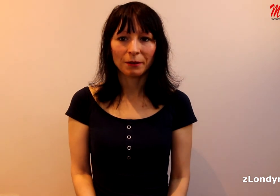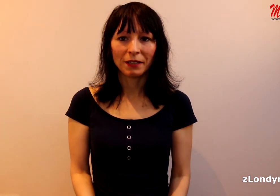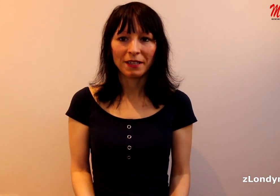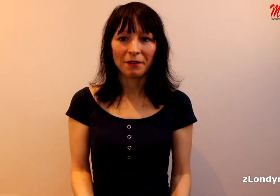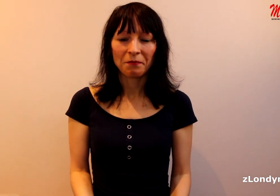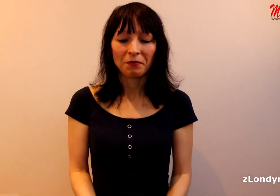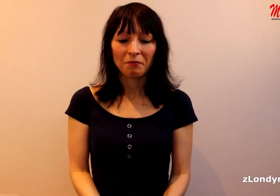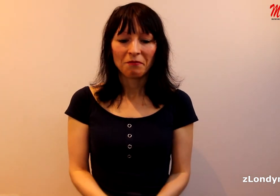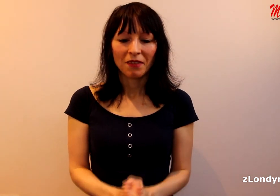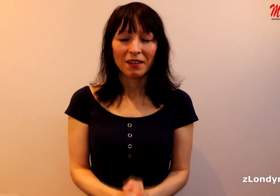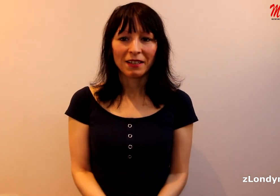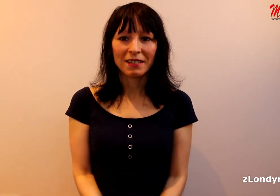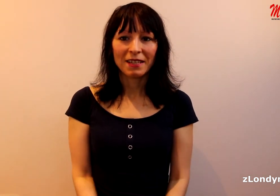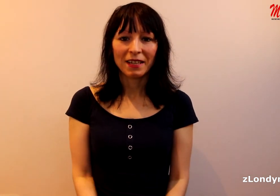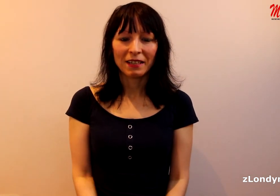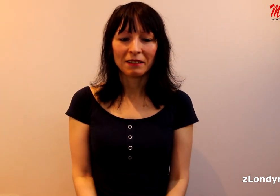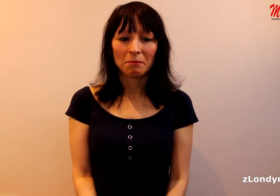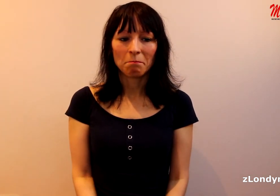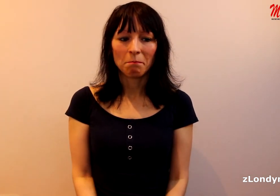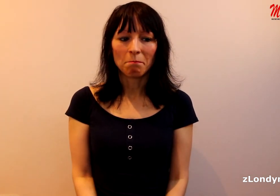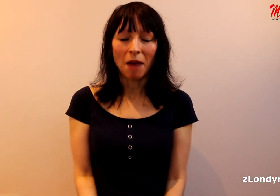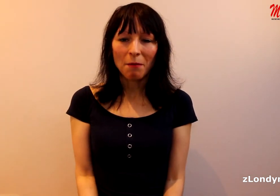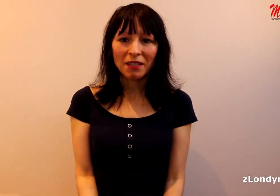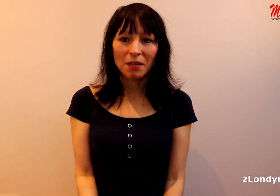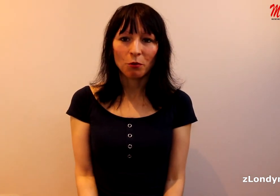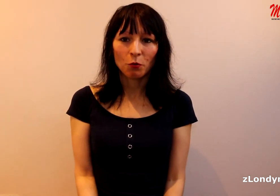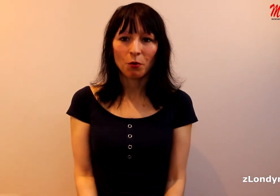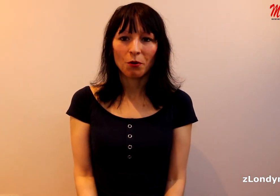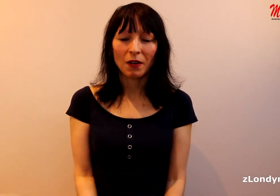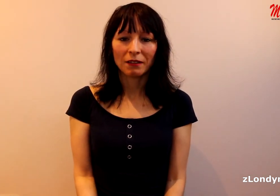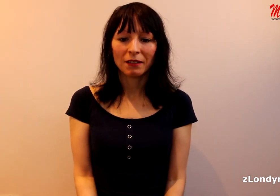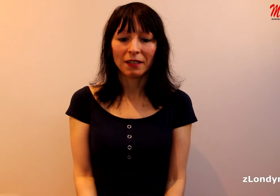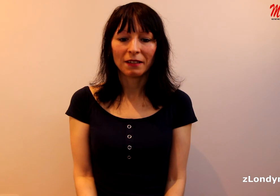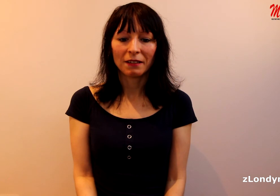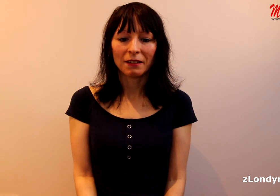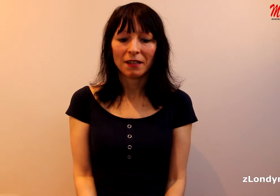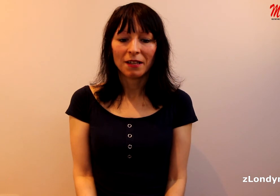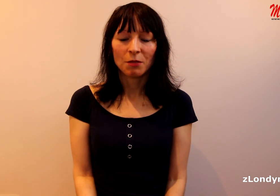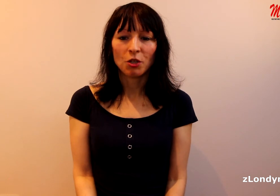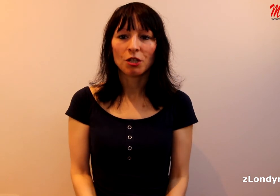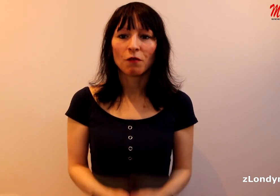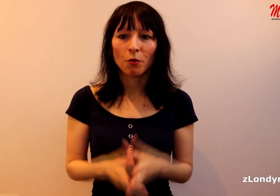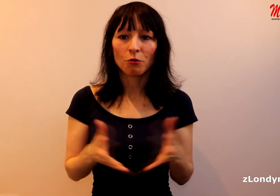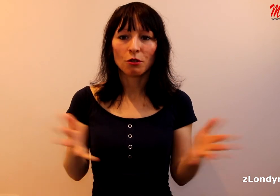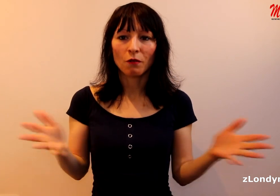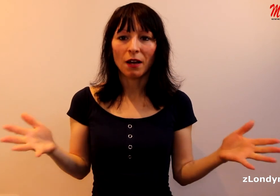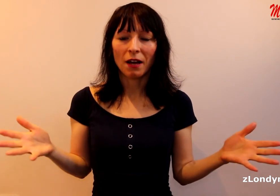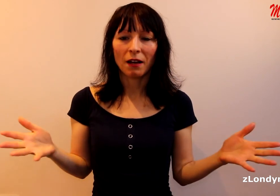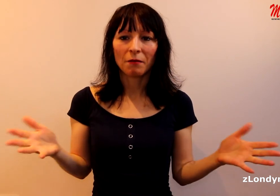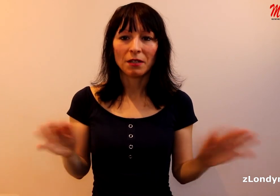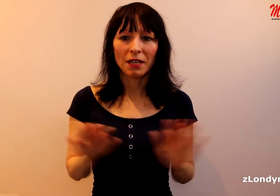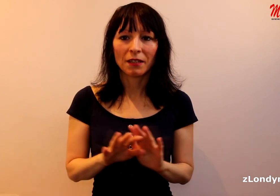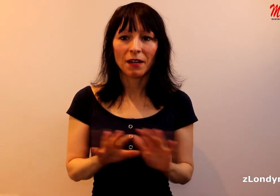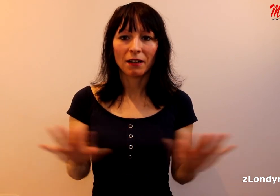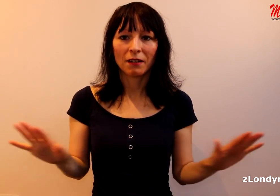tedy, jak si, máme tedy podporovat ten spíše svobodu slova a nikterak